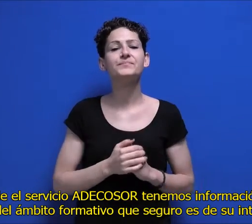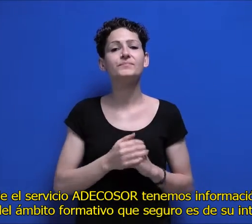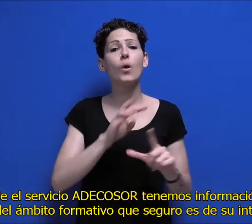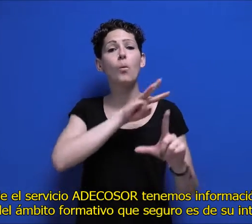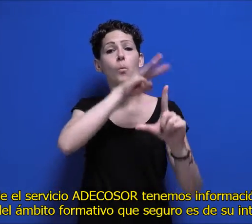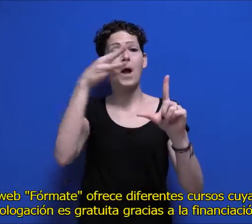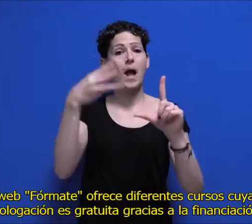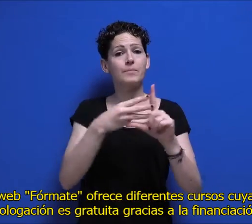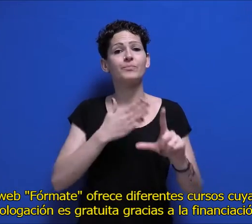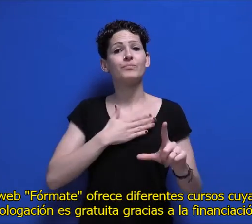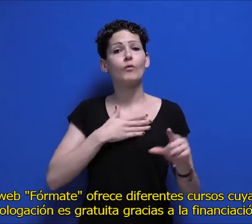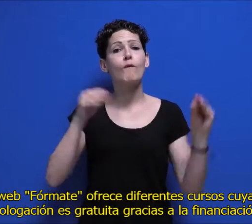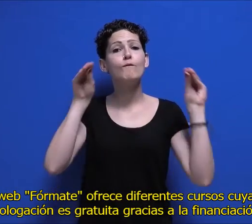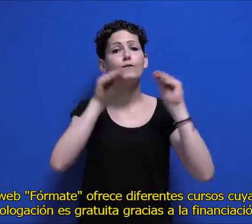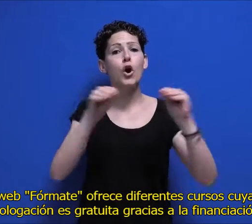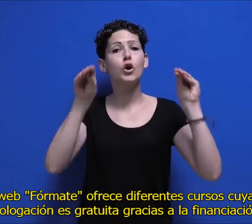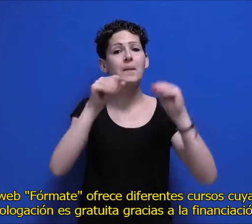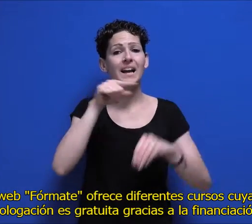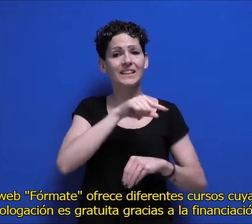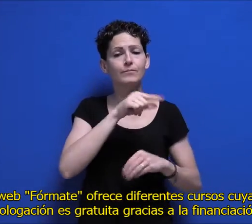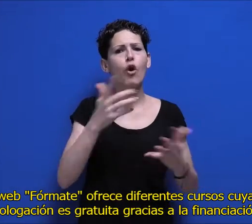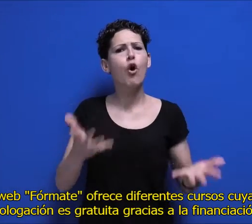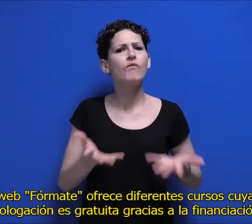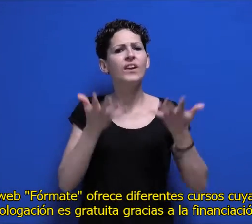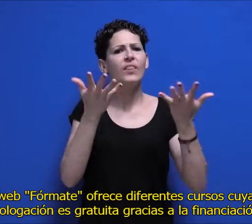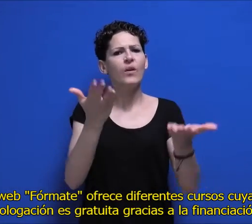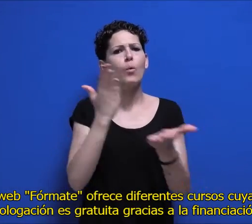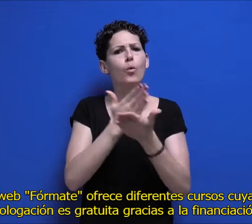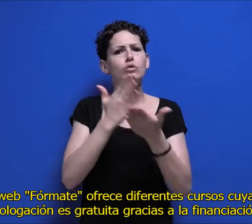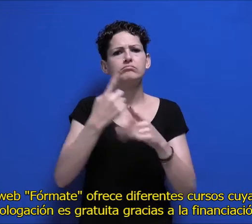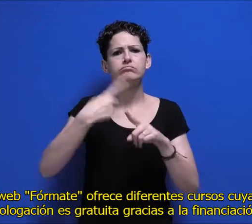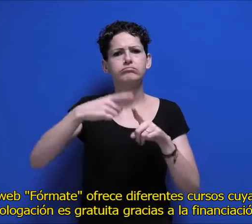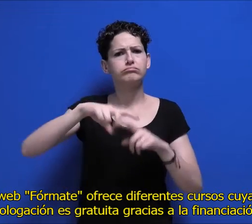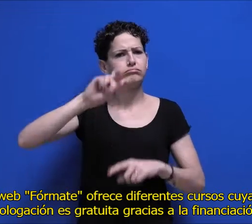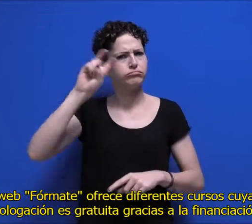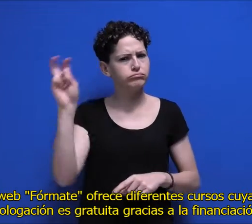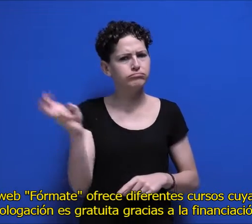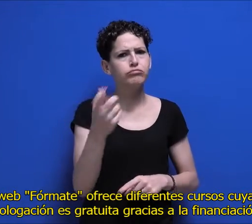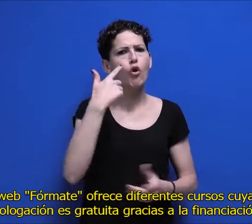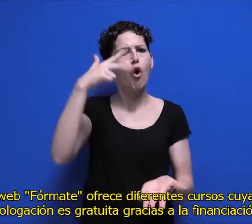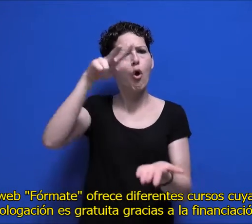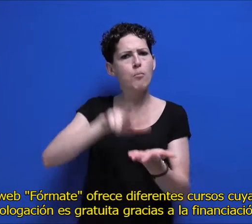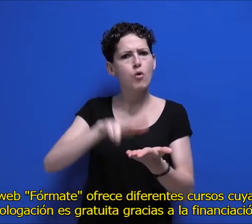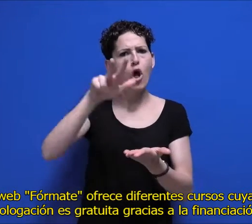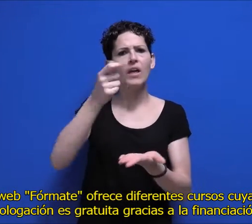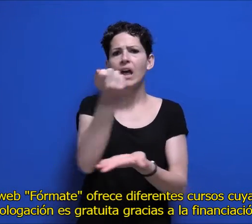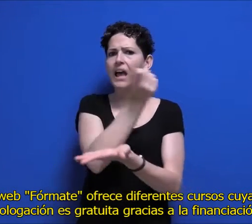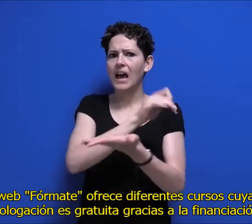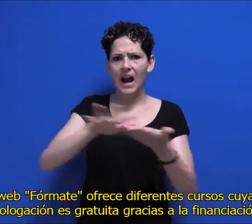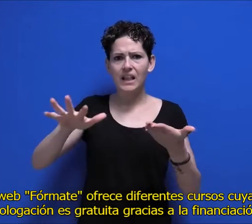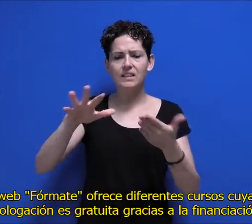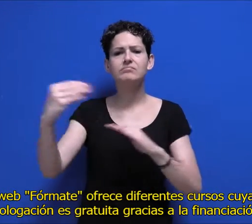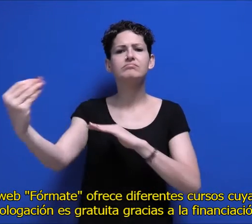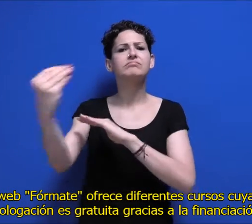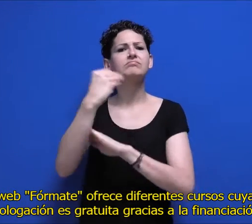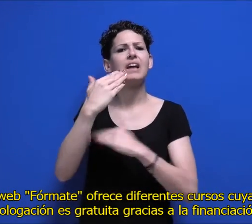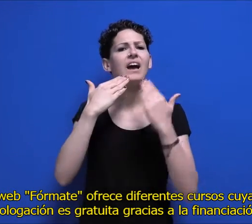interés. La web Formate ofrece diferentes cursos cuya homologación es gratuita gracias a la